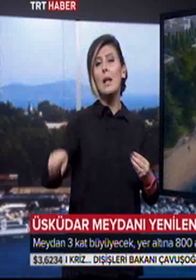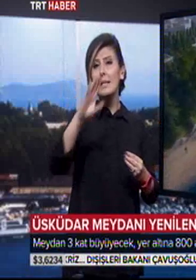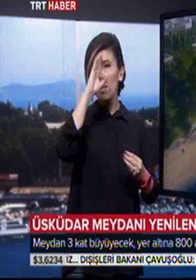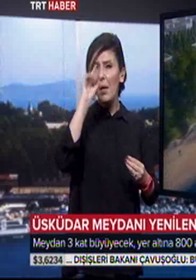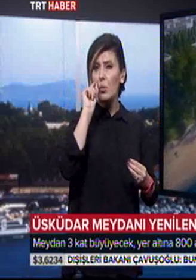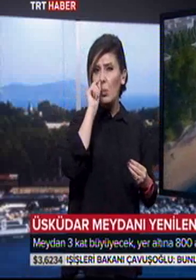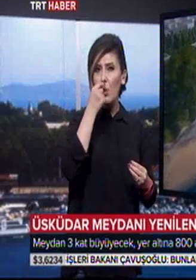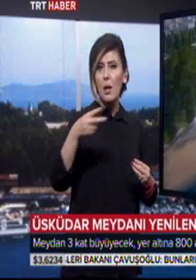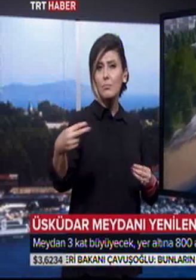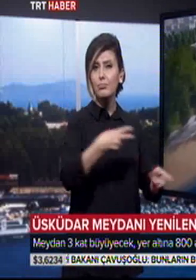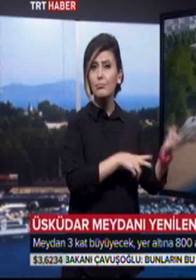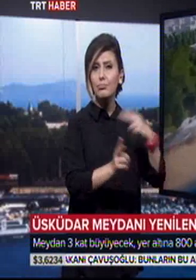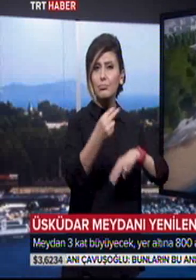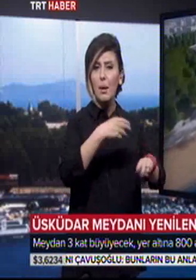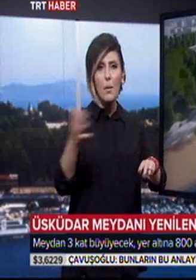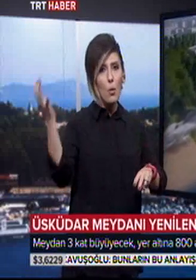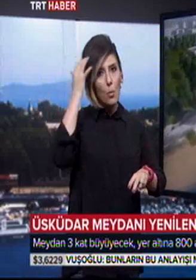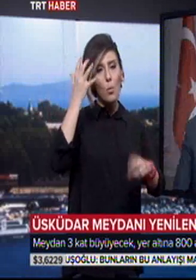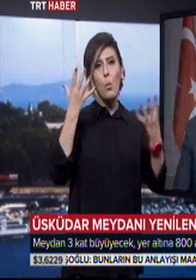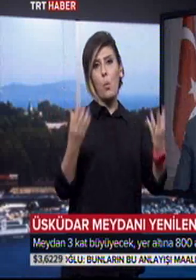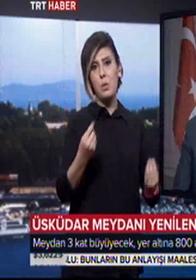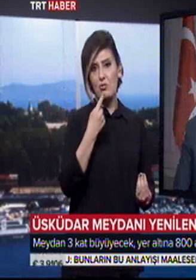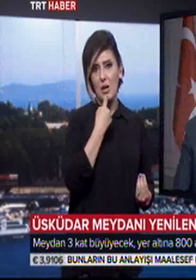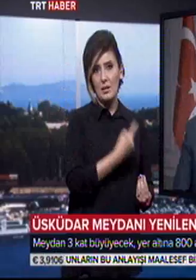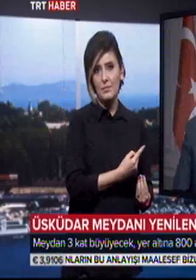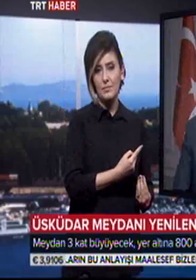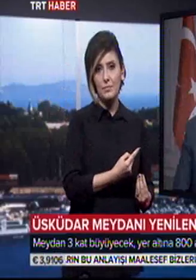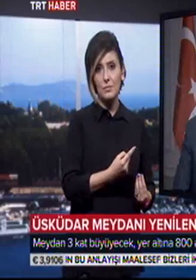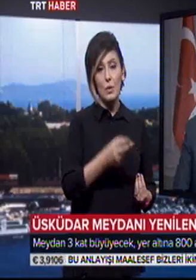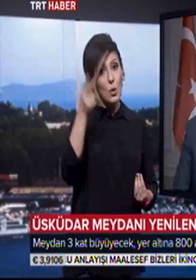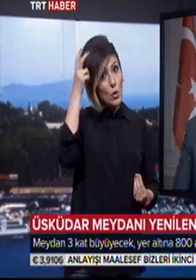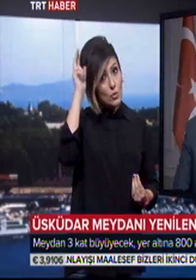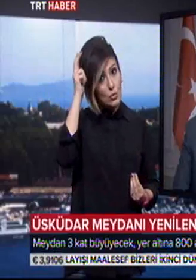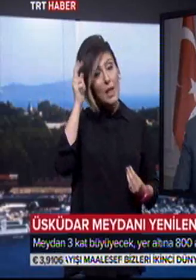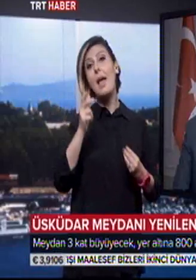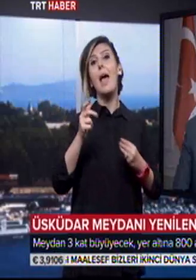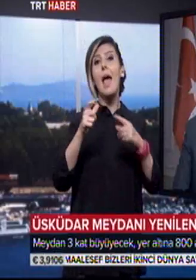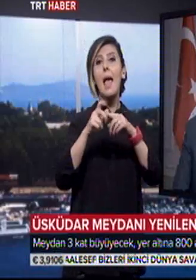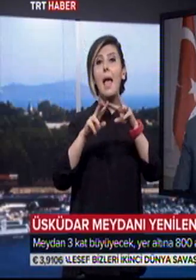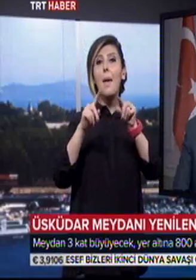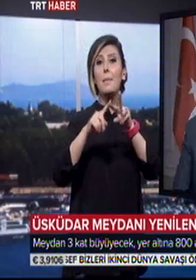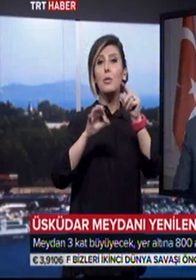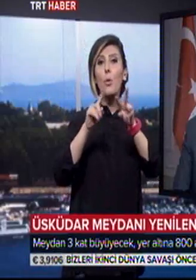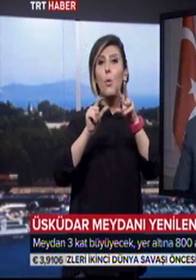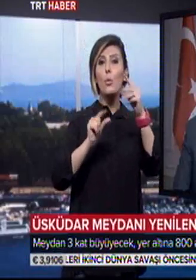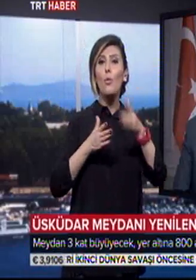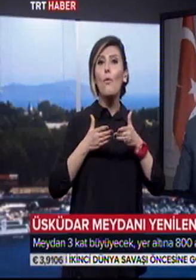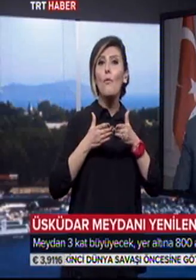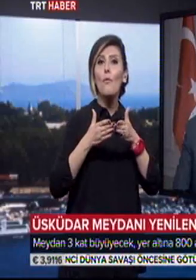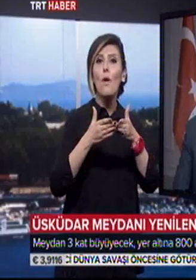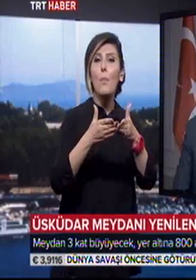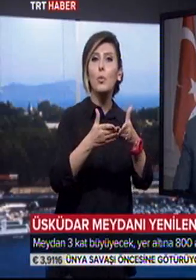ulaşılabilir ve kullanılabilir meydanı haline gelecek. Üsküdar, Eminönü vapurlarının kalktığı iskele arasındaki